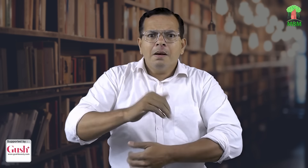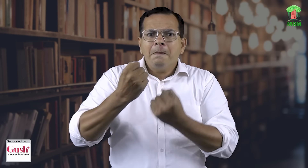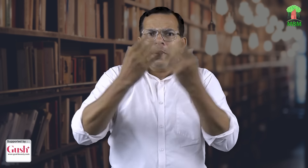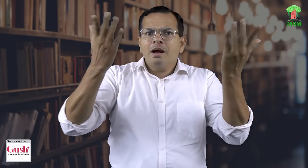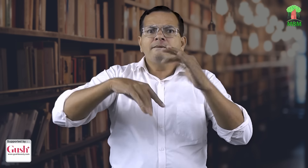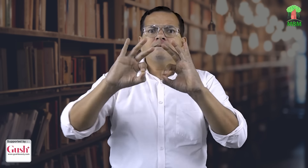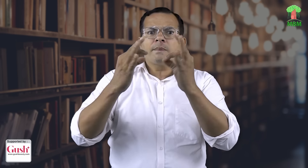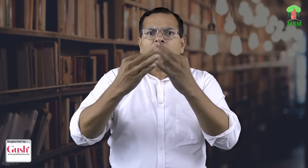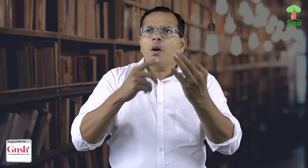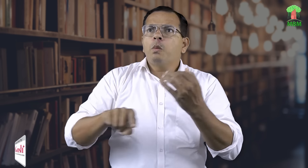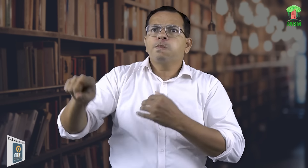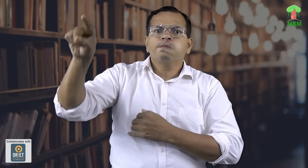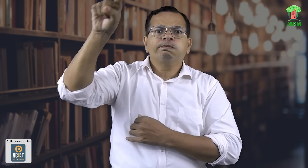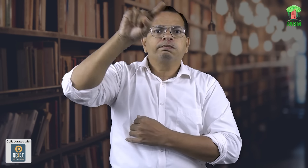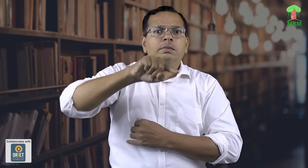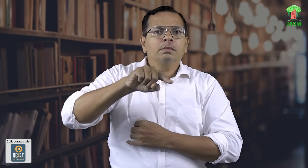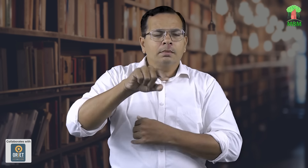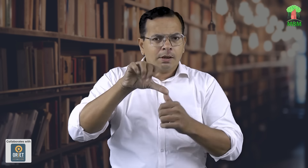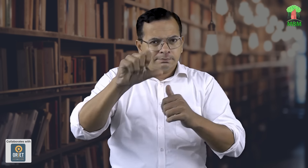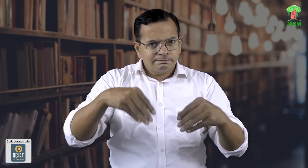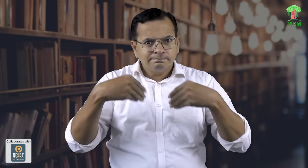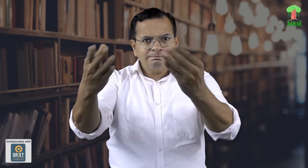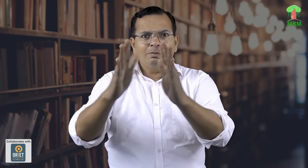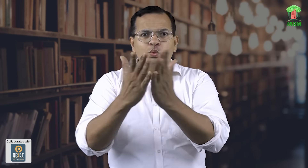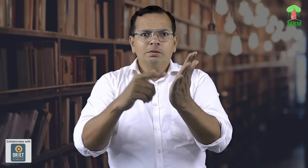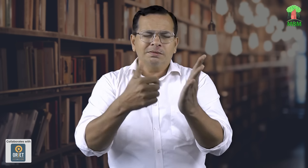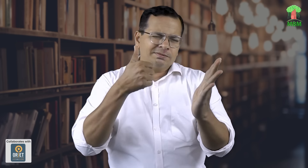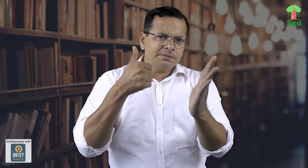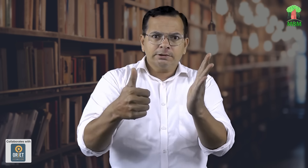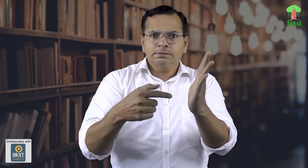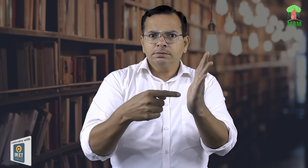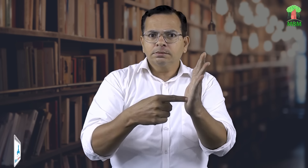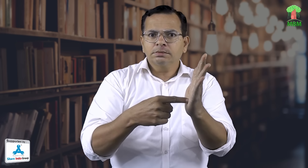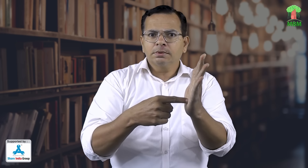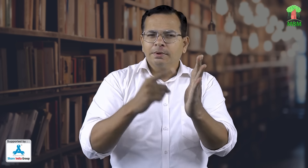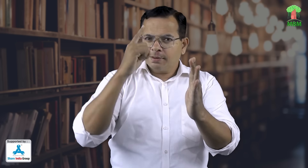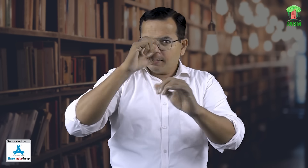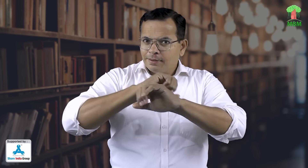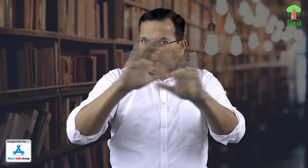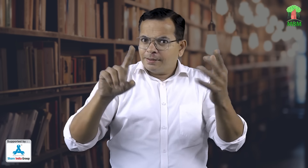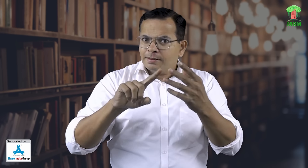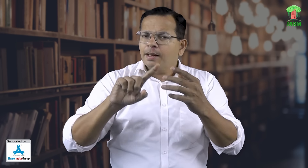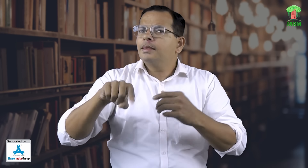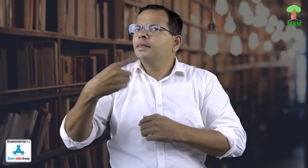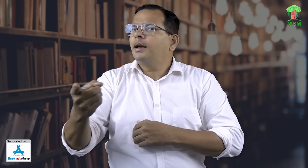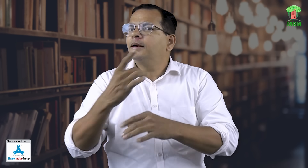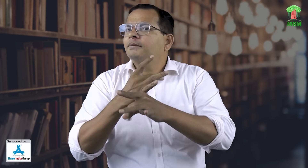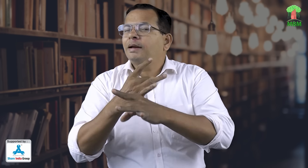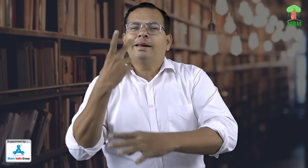बधिर बच्चे हैं जो कि अपने परिवार के साथ बैठकर इस चीज़ को कुप्योग कर सकते हैं यह बहुत अच्छा माध्यम है देखे